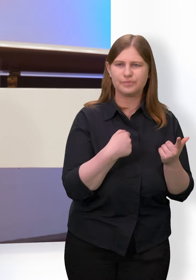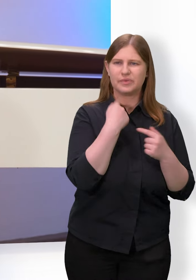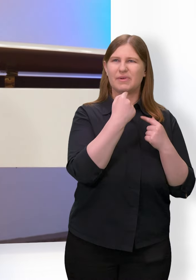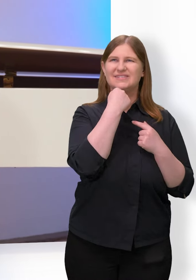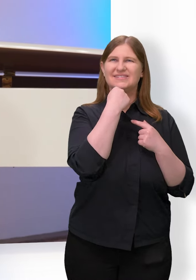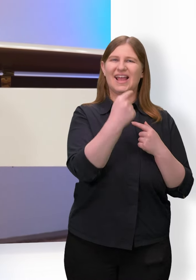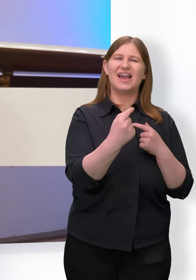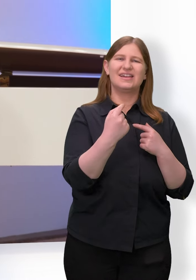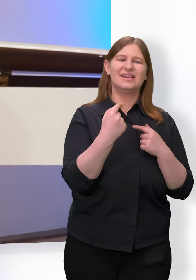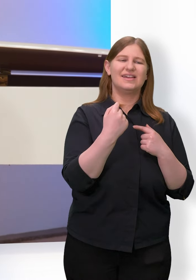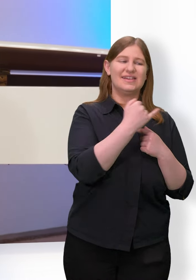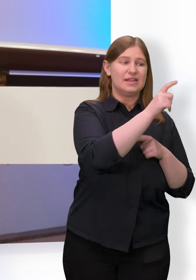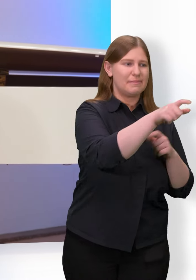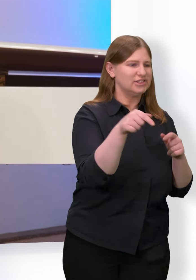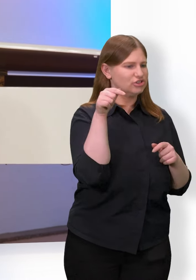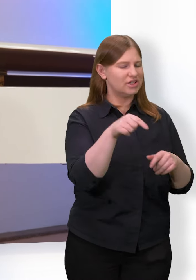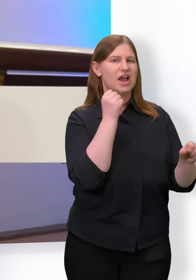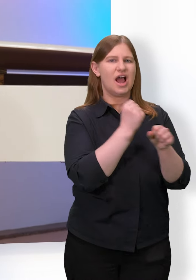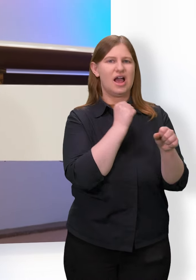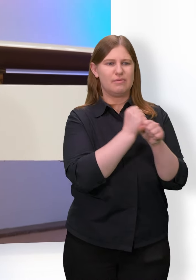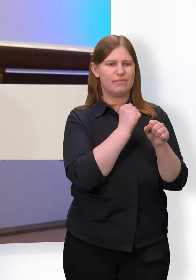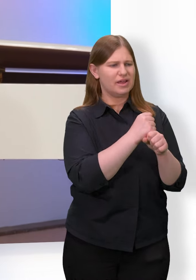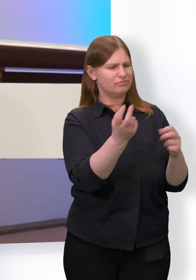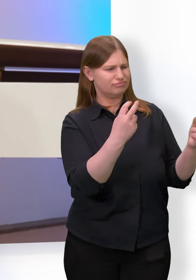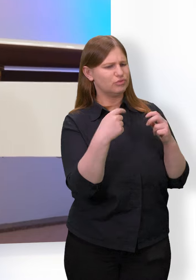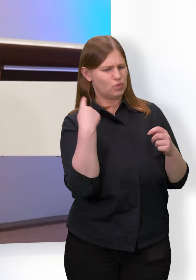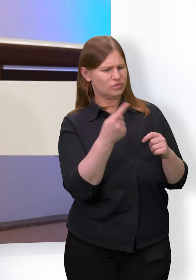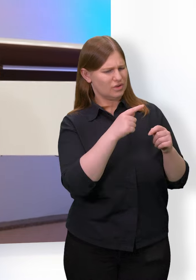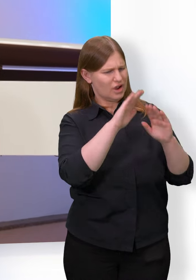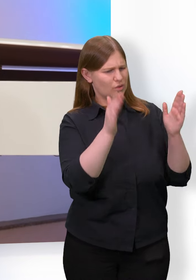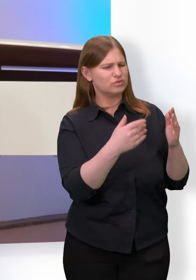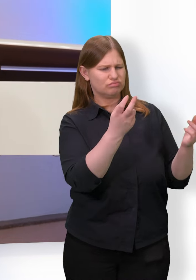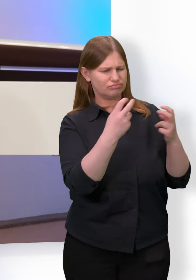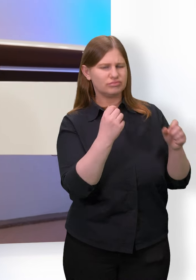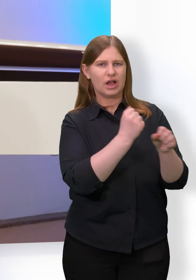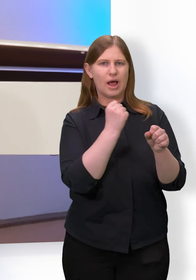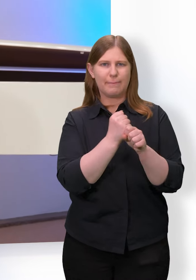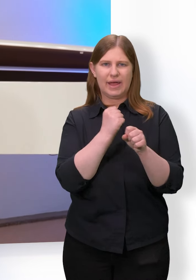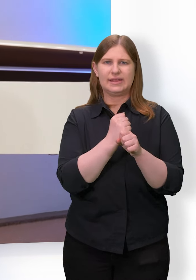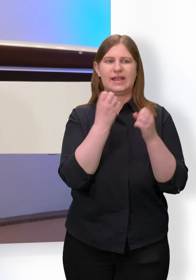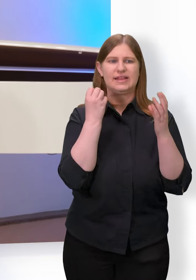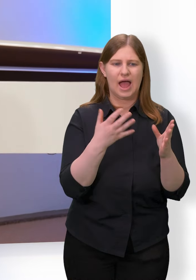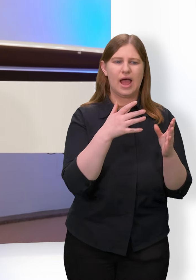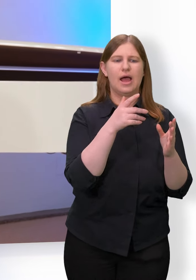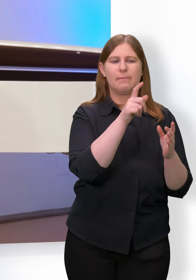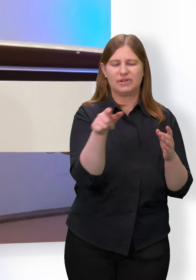jeder Mensch, der bei uns arbeitet, der in dieser Arbeit ist. Und das ist, wenn ich mit Menschen arbeite, die sehr belastet sind, dann brauche ich